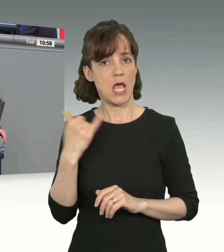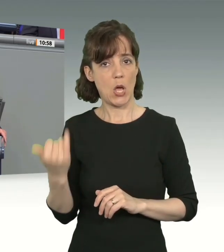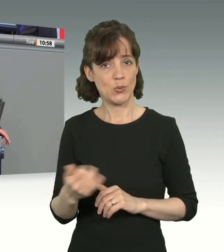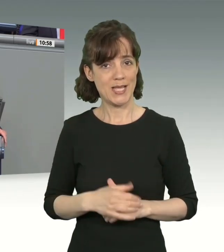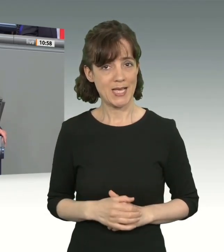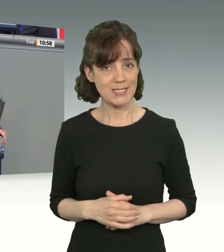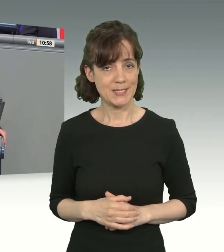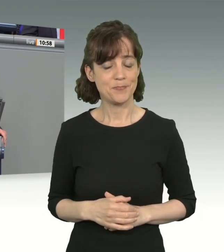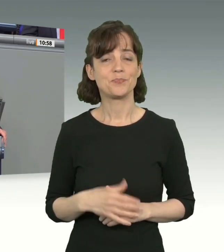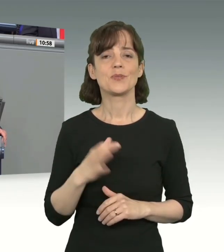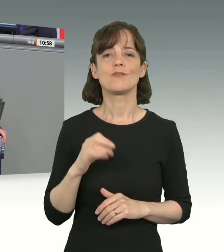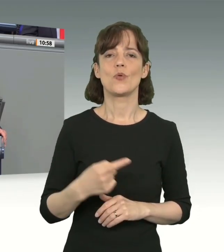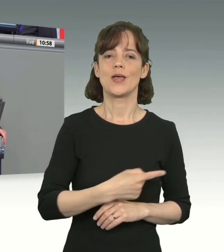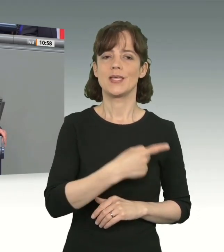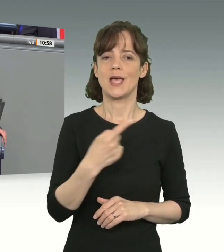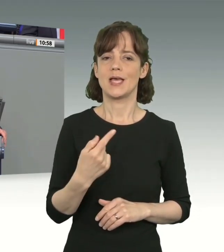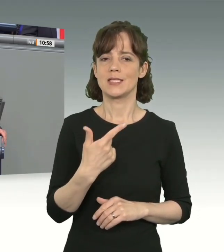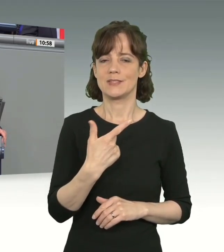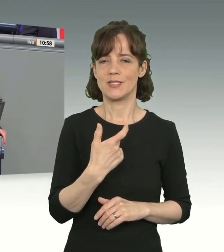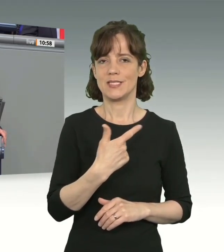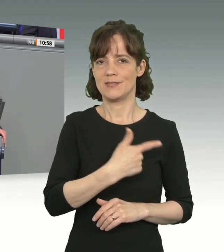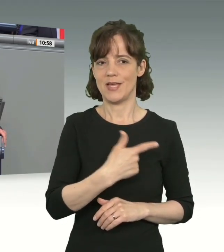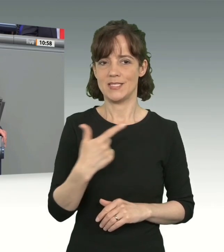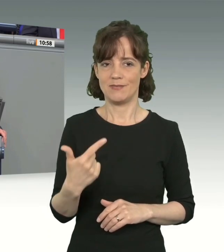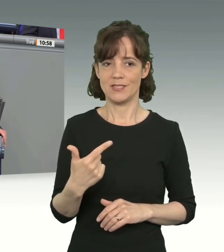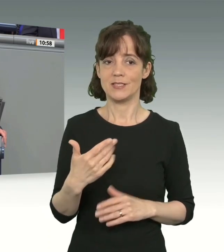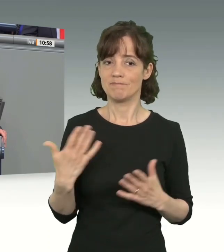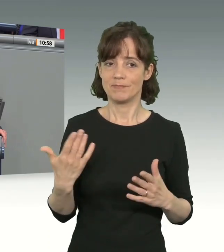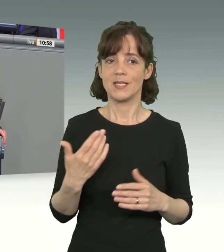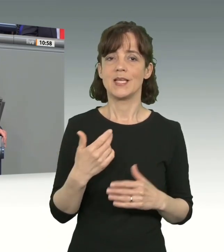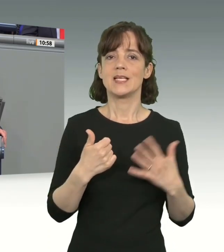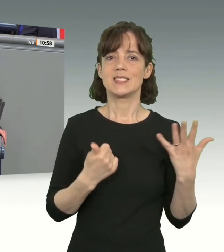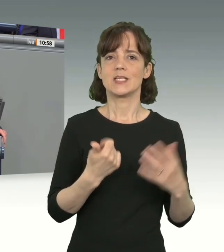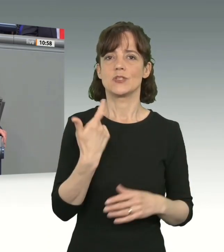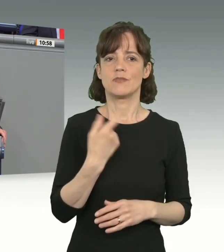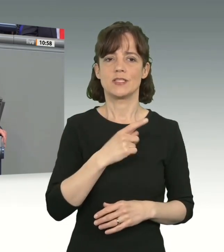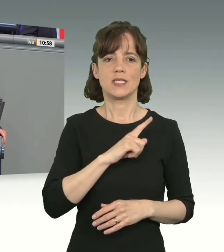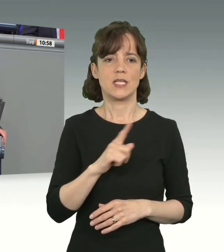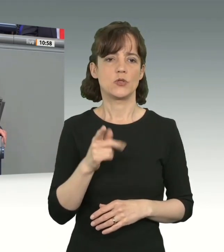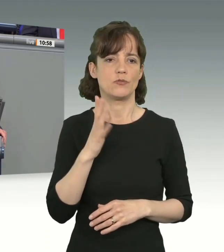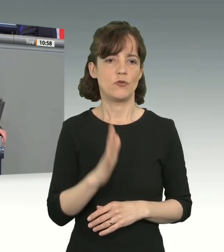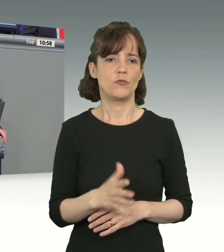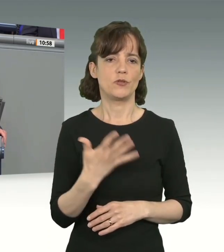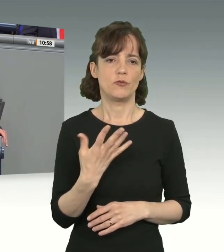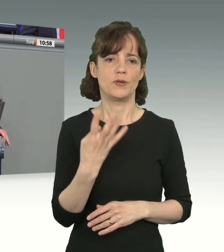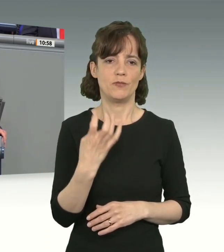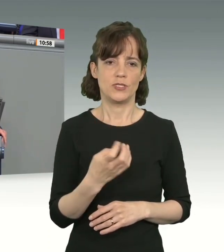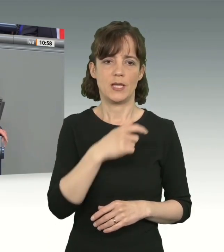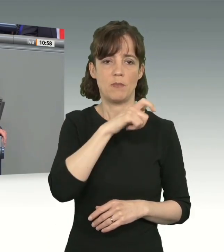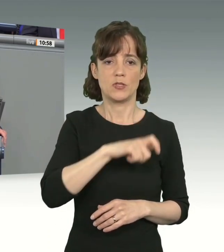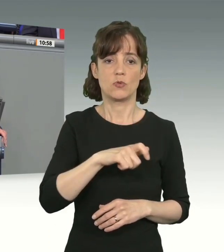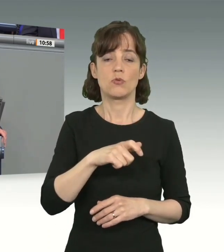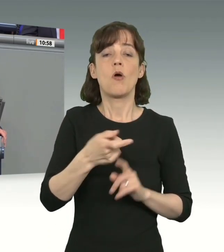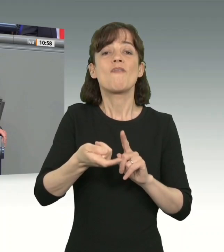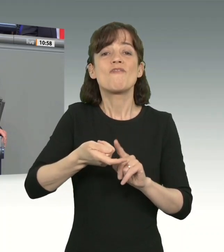das Jahr 2022 26.545 Personen von 300